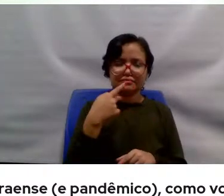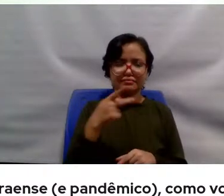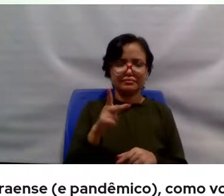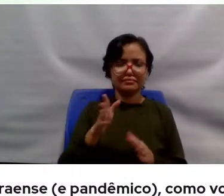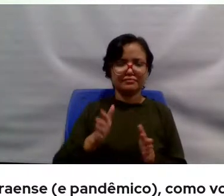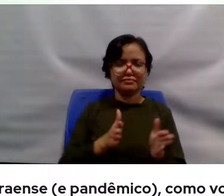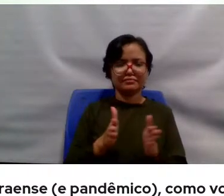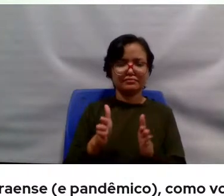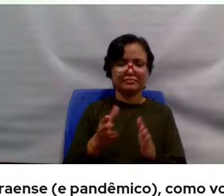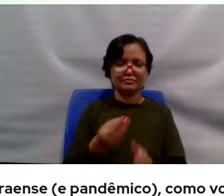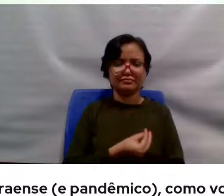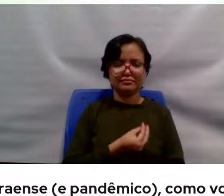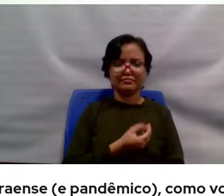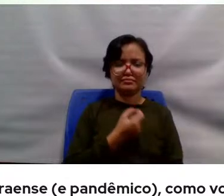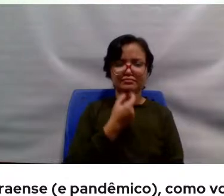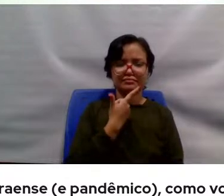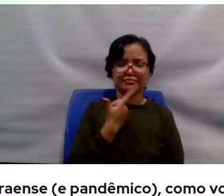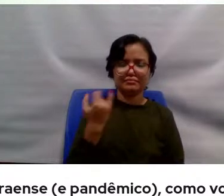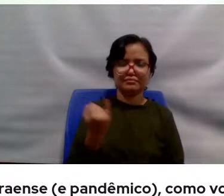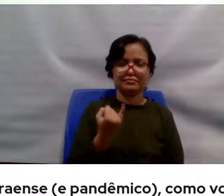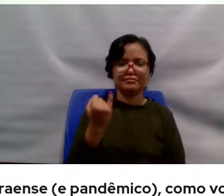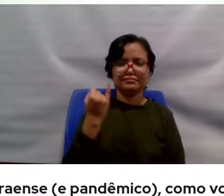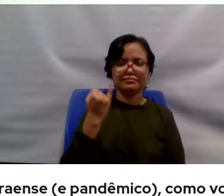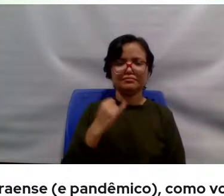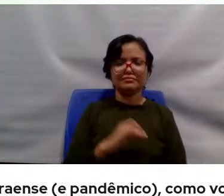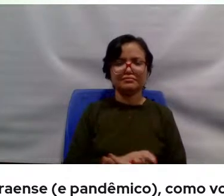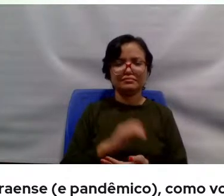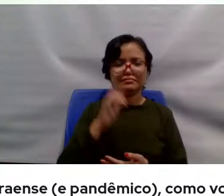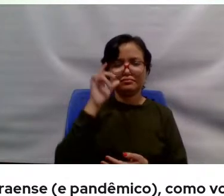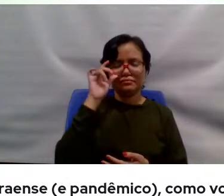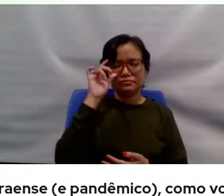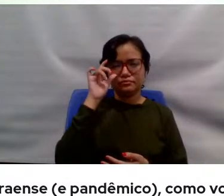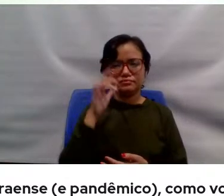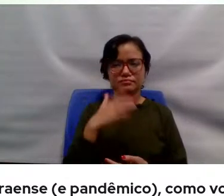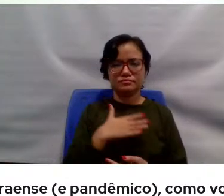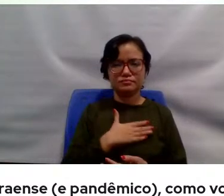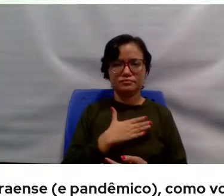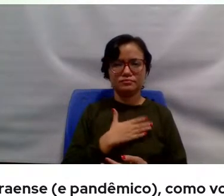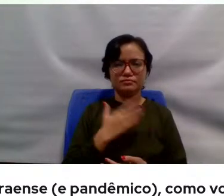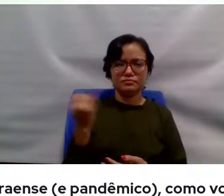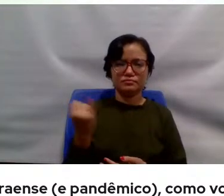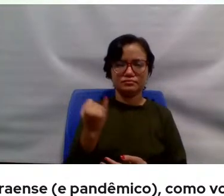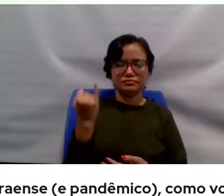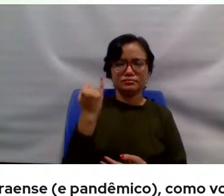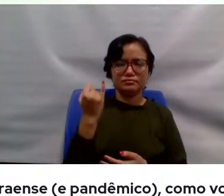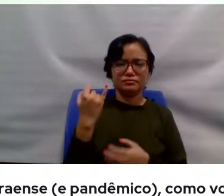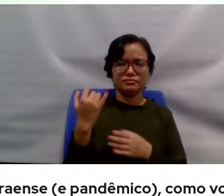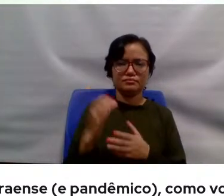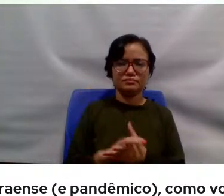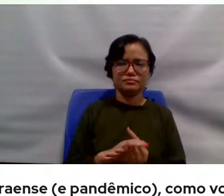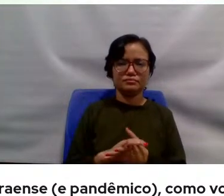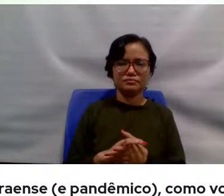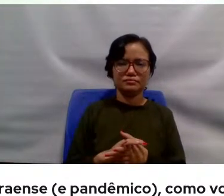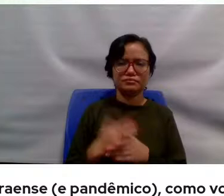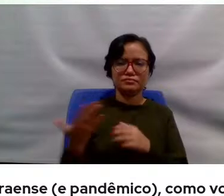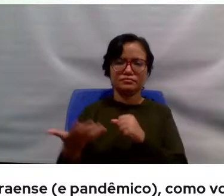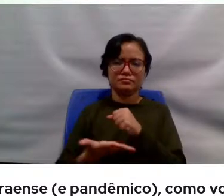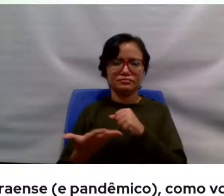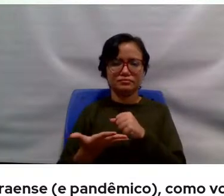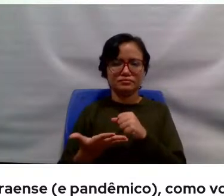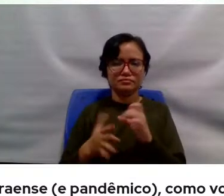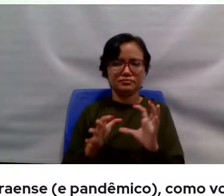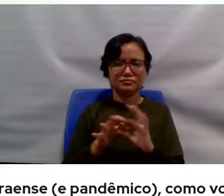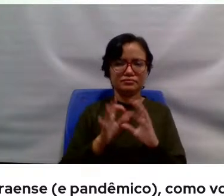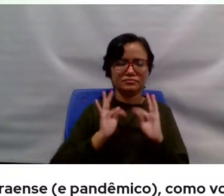importante, porque para mim é de uma importância fundamental que, aliado à técnica e ao